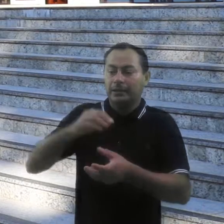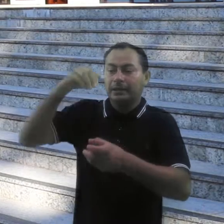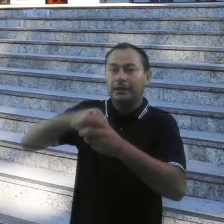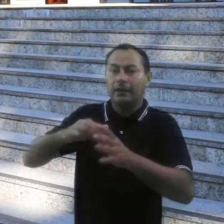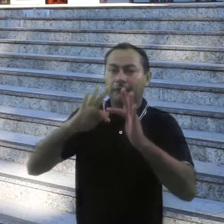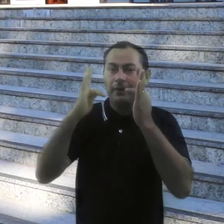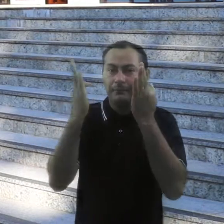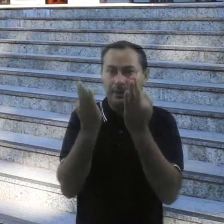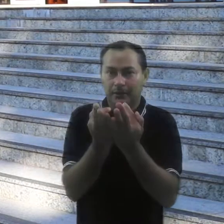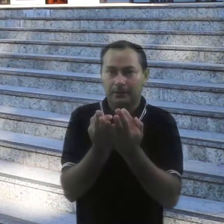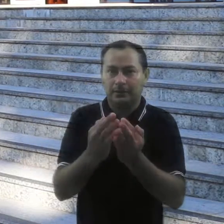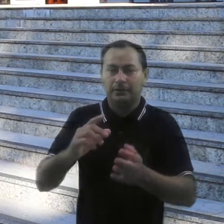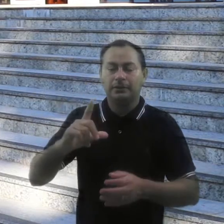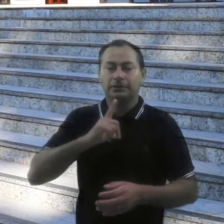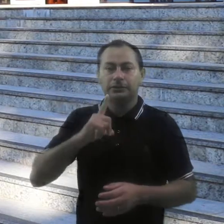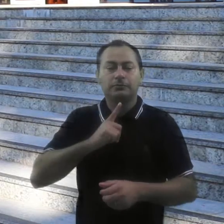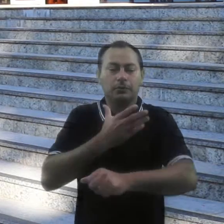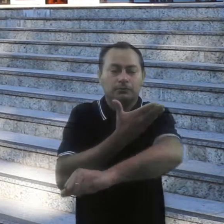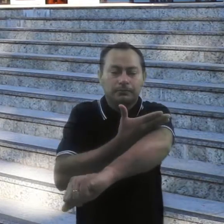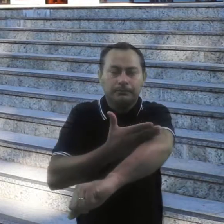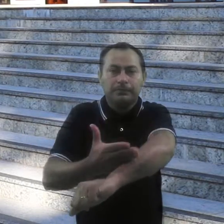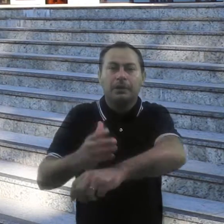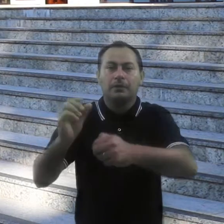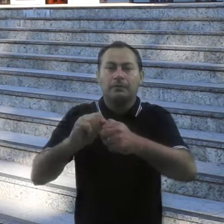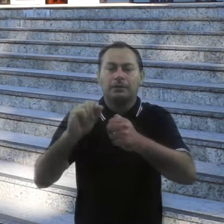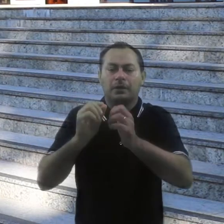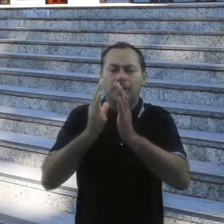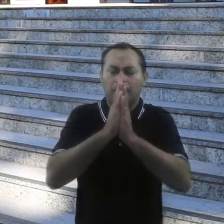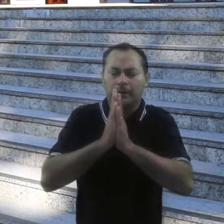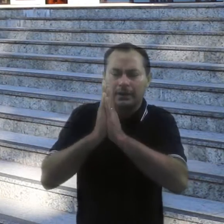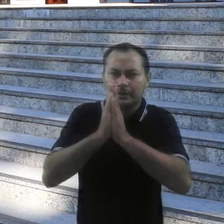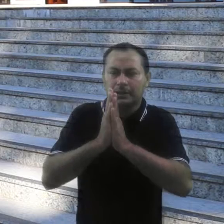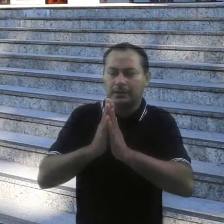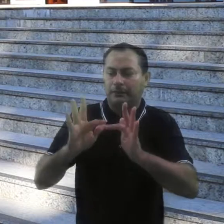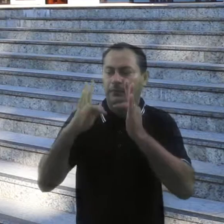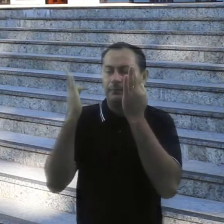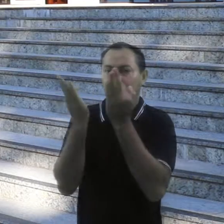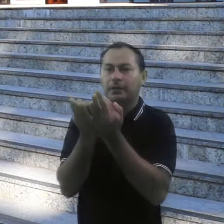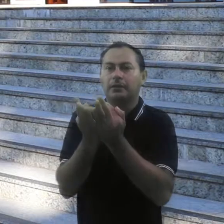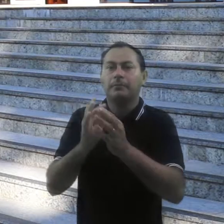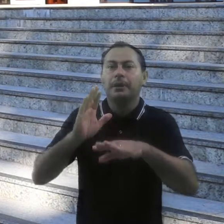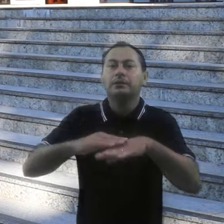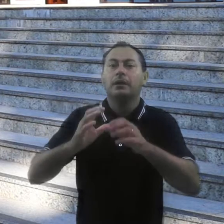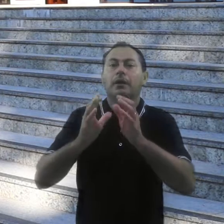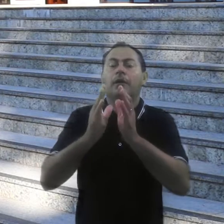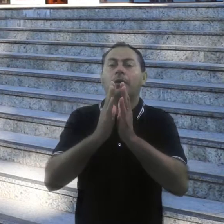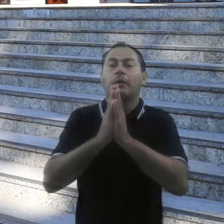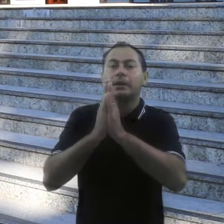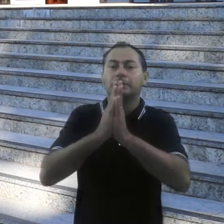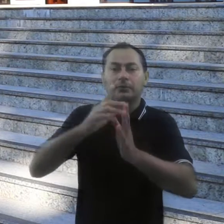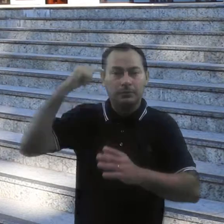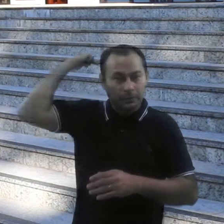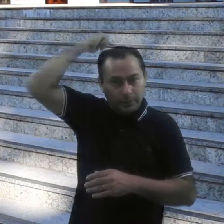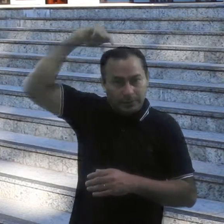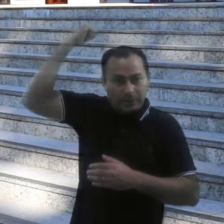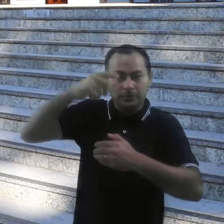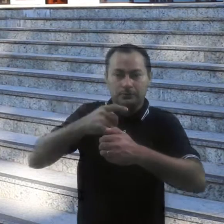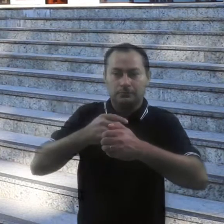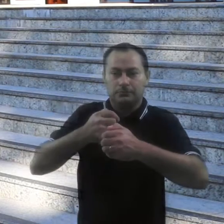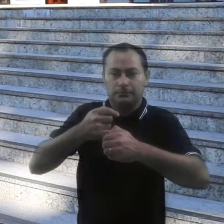tínhamos o costume de fazer as orações em família, sobretudo a oração do Santo Terço. Minha avó sempre rezou